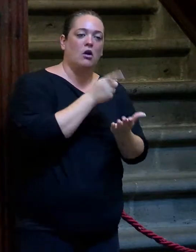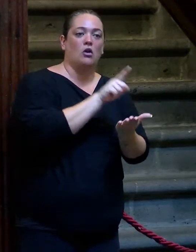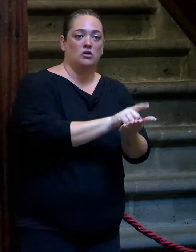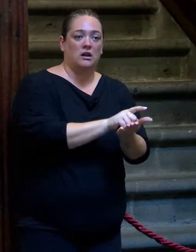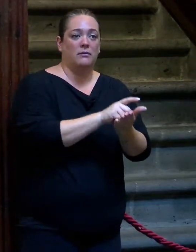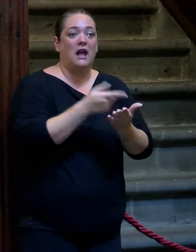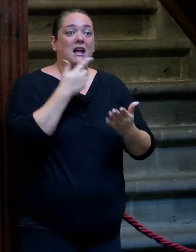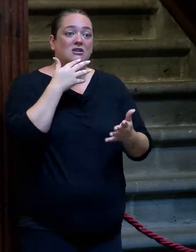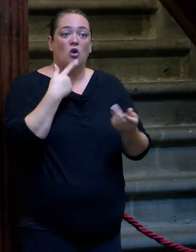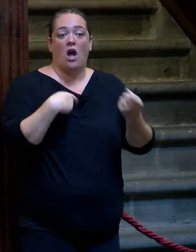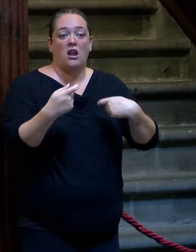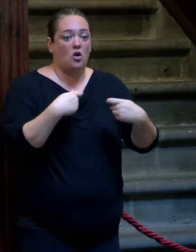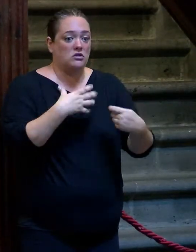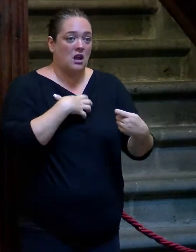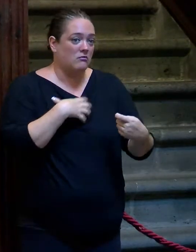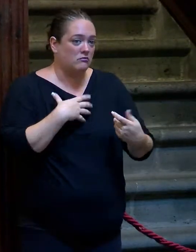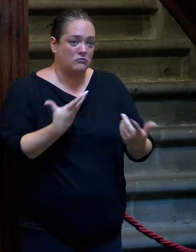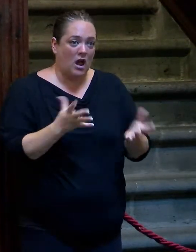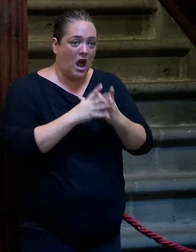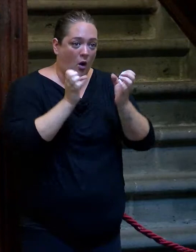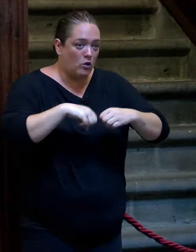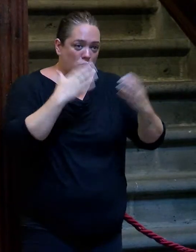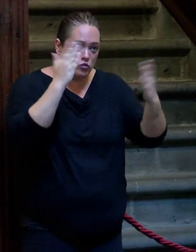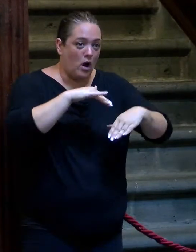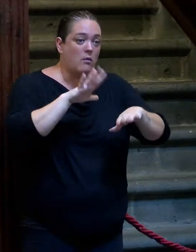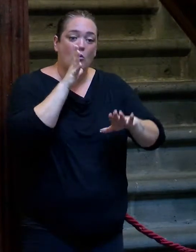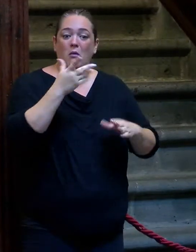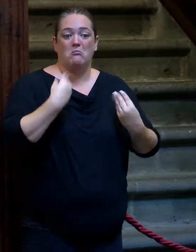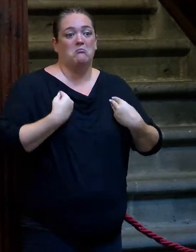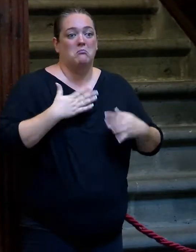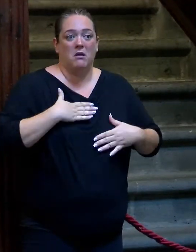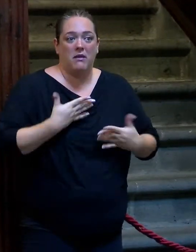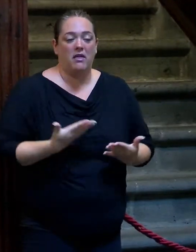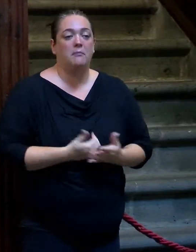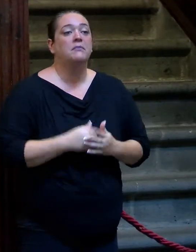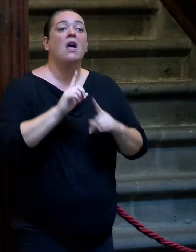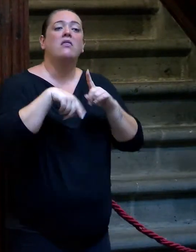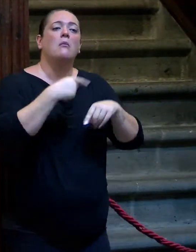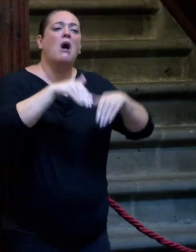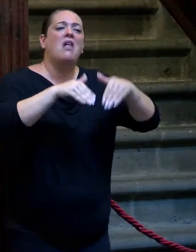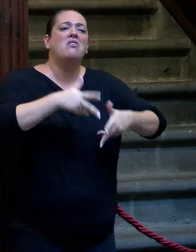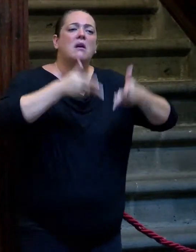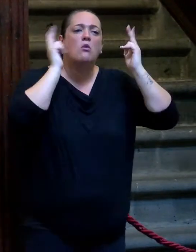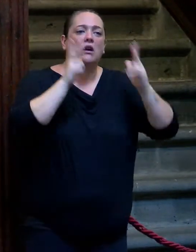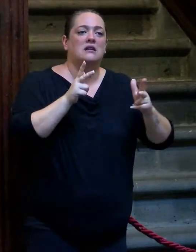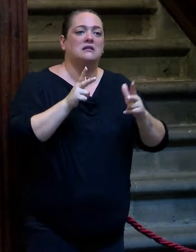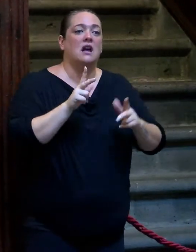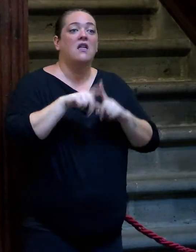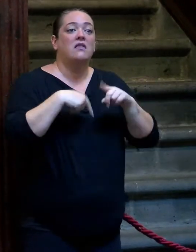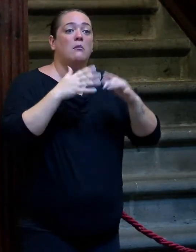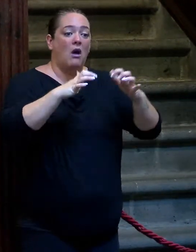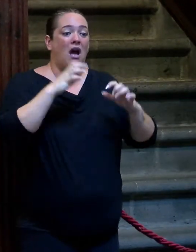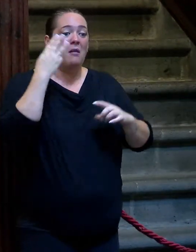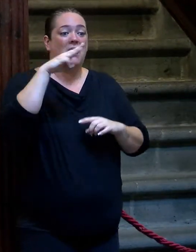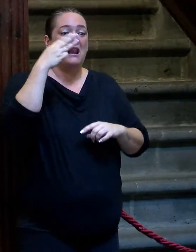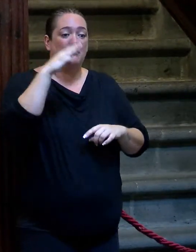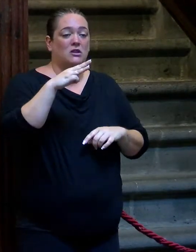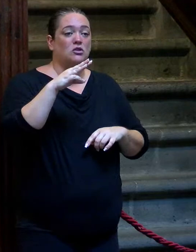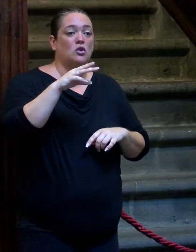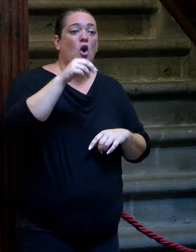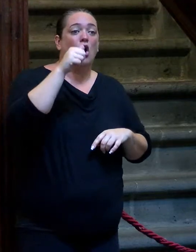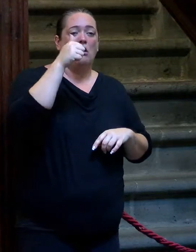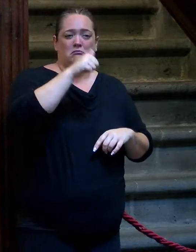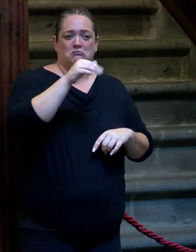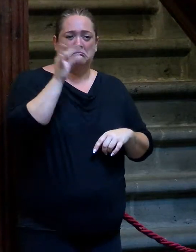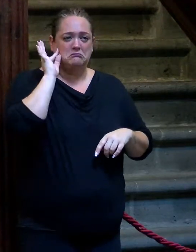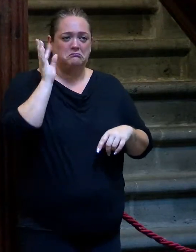no era negociable, era mi vida. Y después se vivió la democracia y recuerdo un parlamento donde estaba sentado el señor Blas Piñar y Dolores